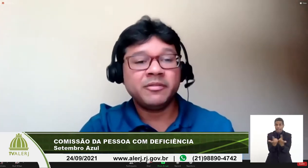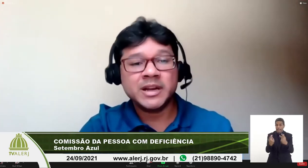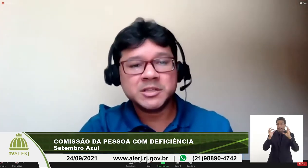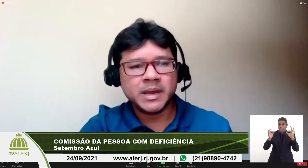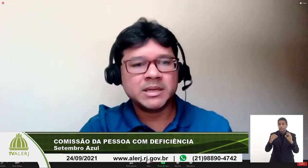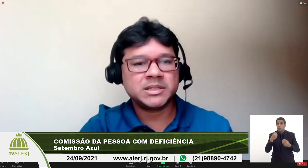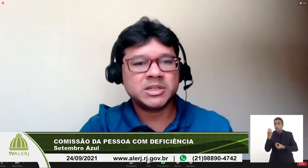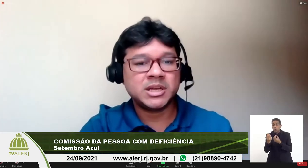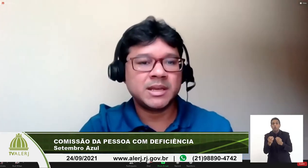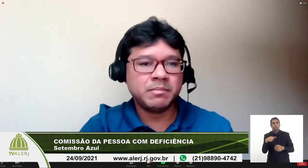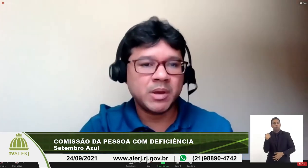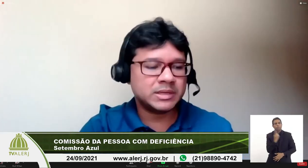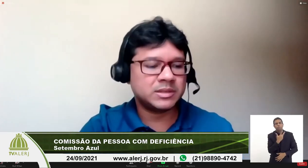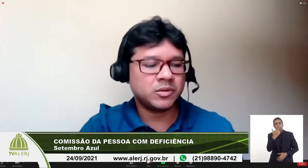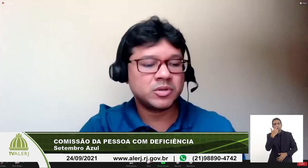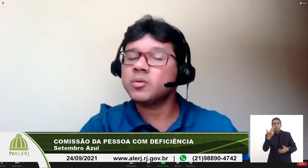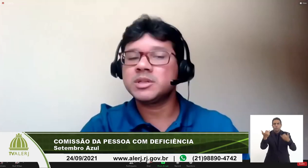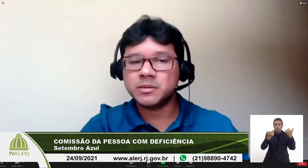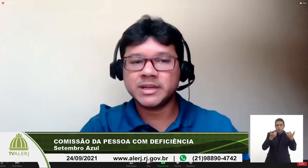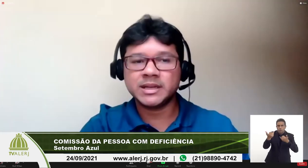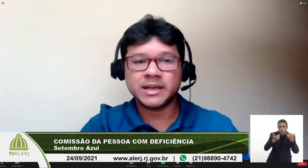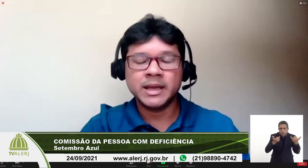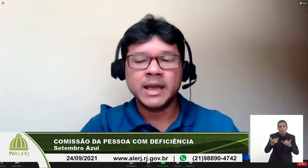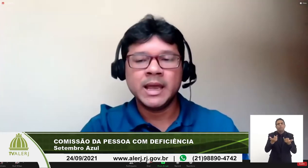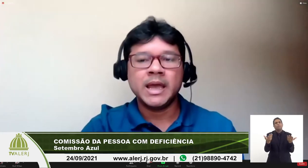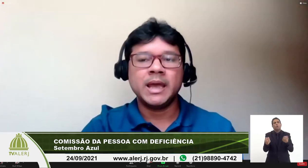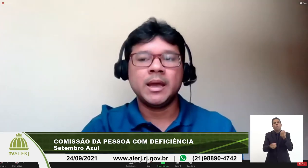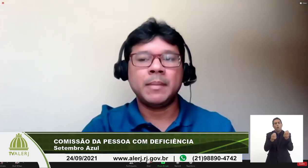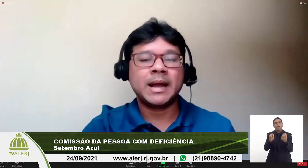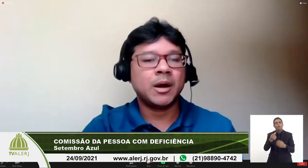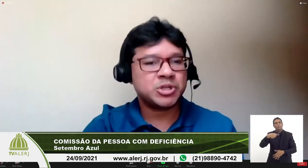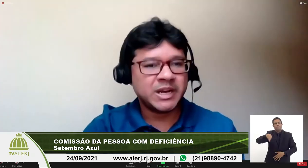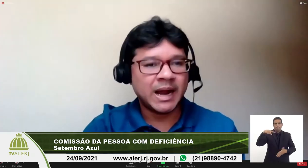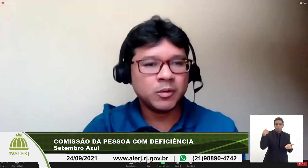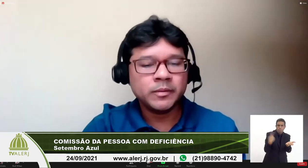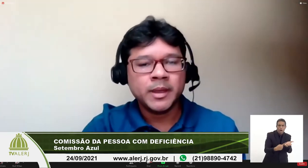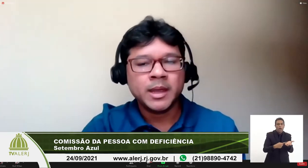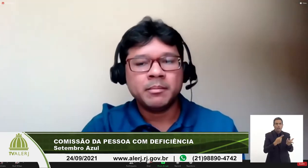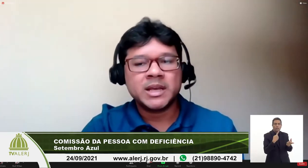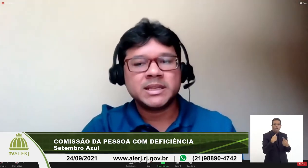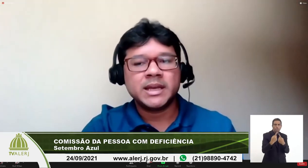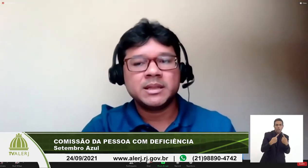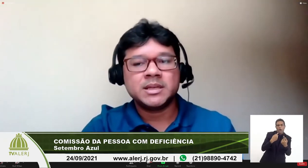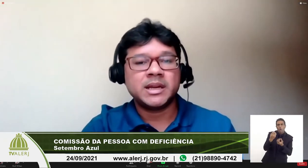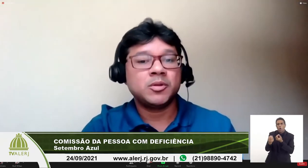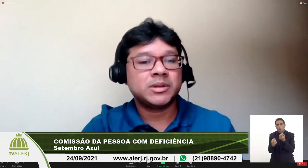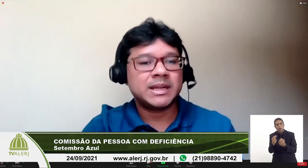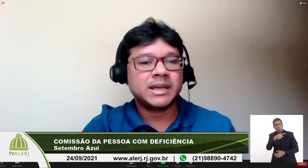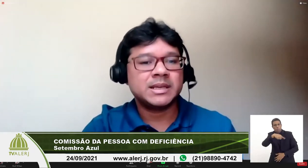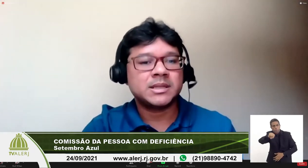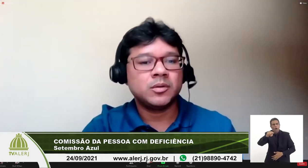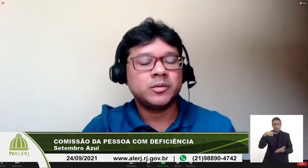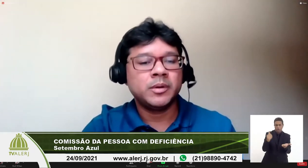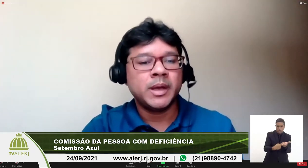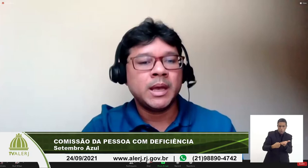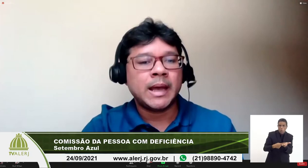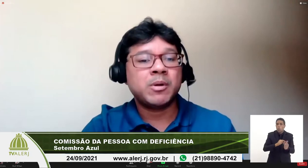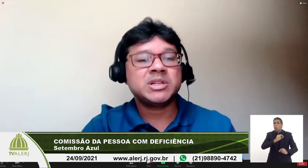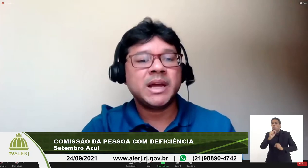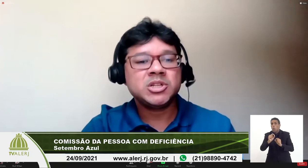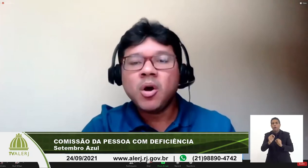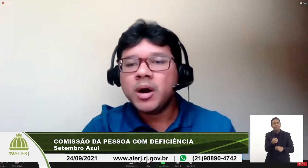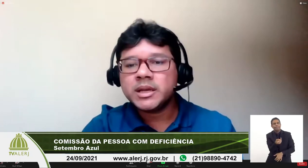infelizmente a gente recebeu isso nós não conseguimos ainda marcar um diálogo mas deixaria notada assim a questão do